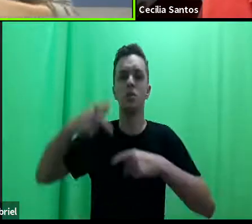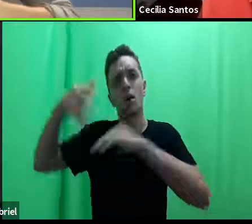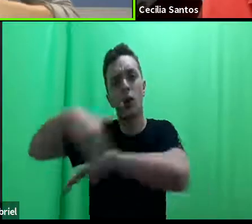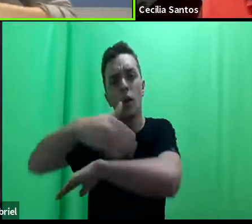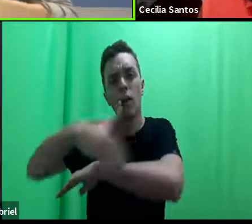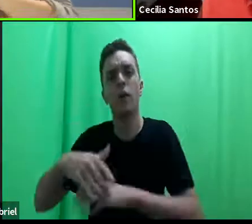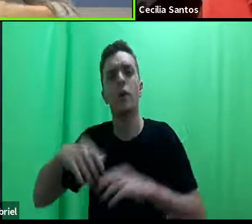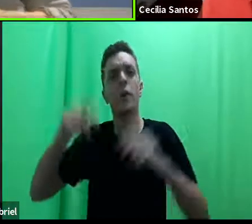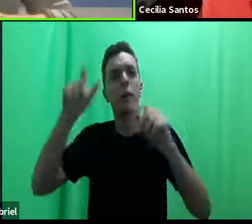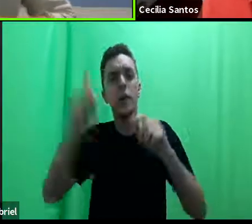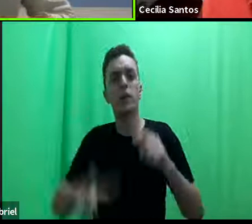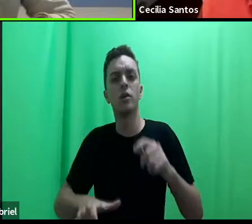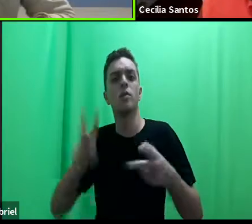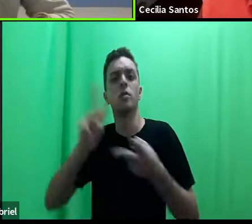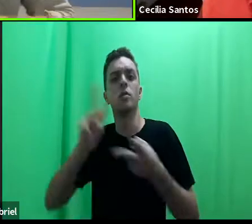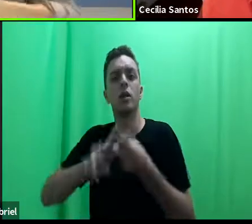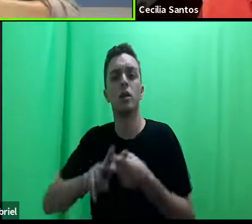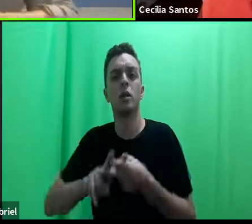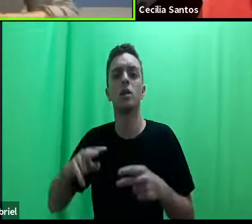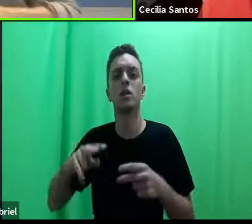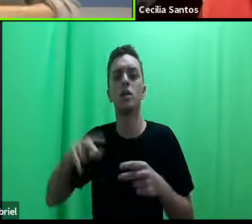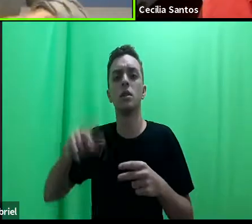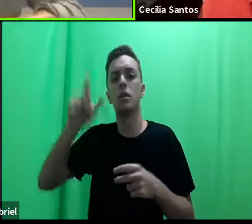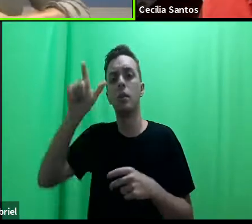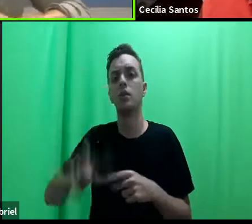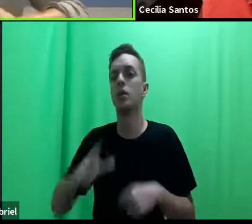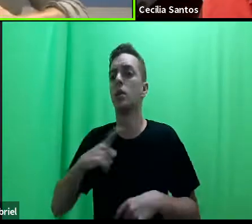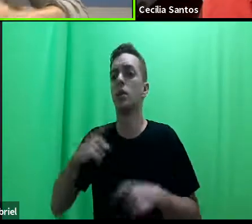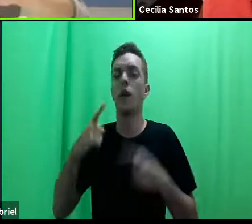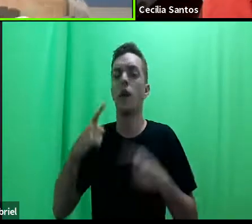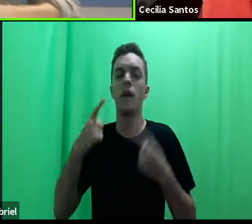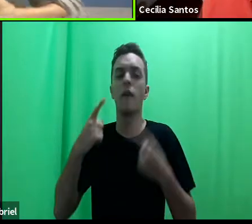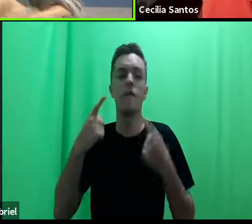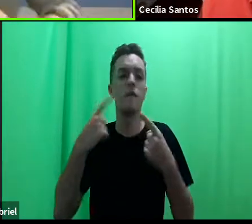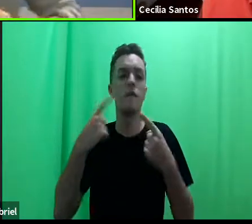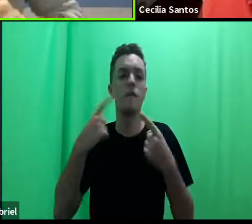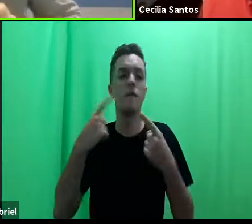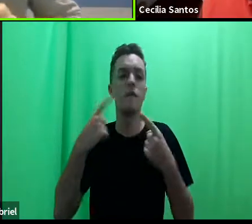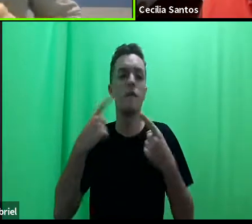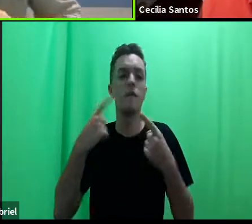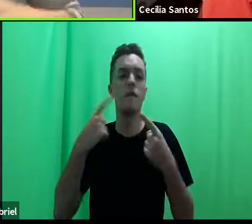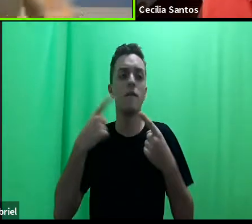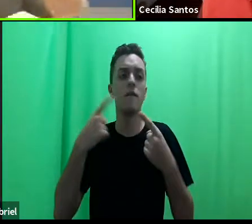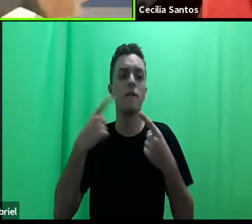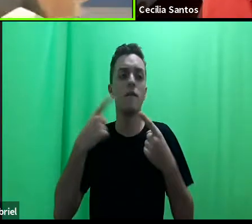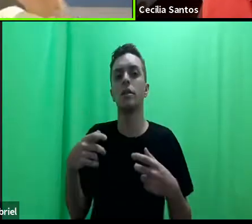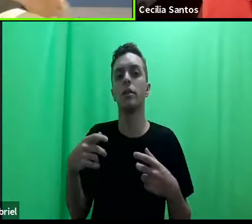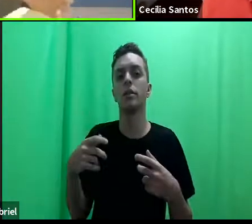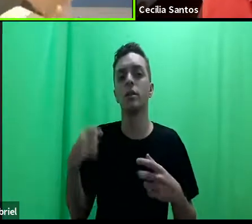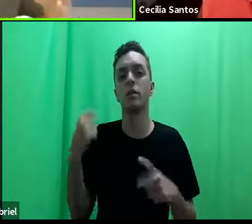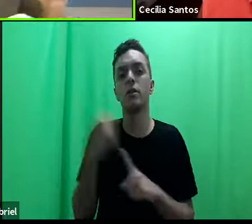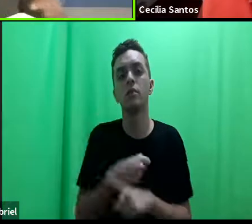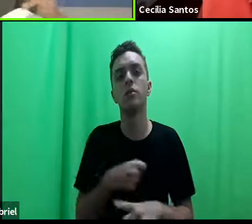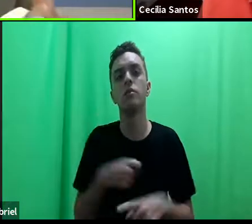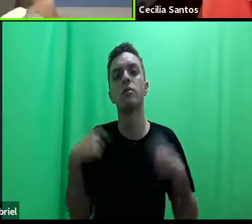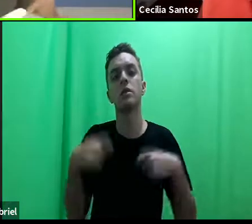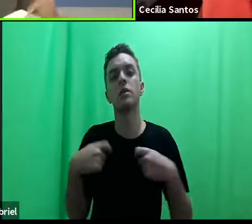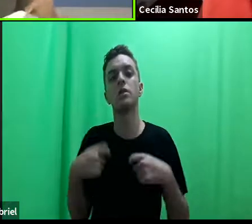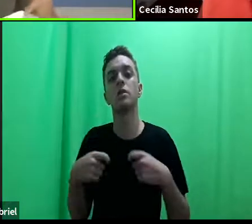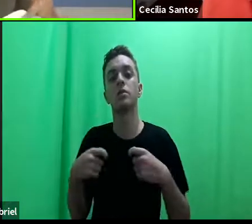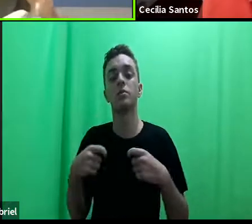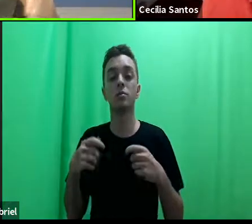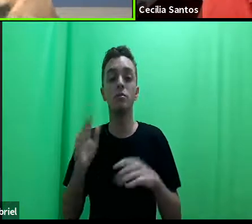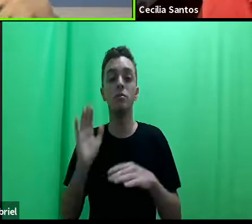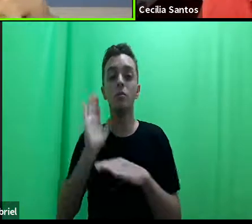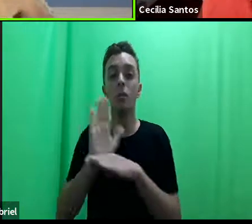das pessoas que sofrem violência de gênero e têm que se defender com dignidade e não querem ter sua dignidade violada no momento de uma audiência, que foi um dos